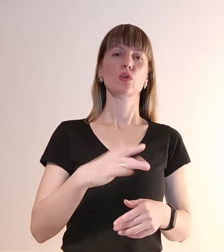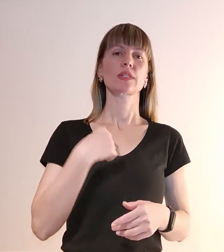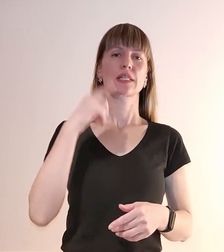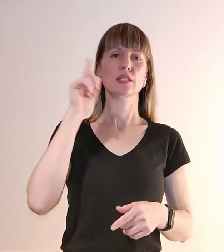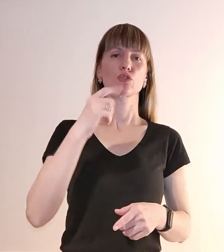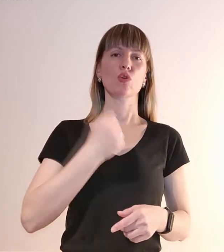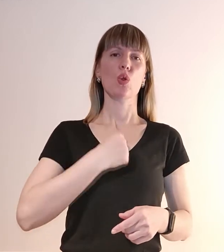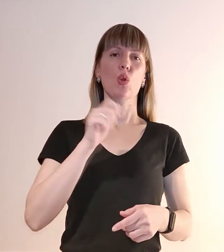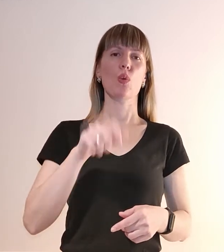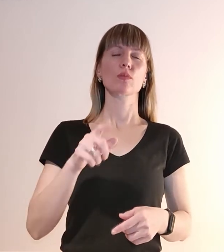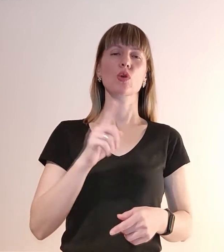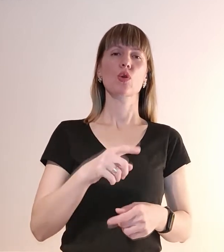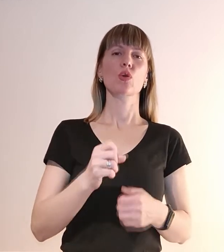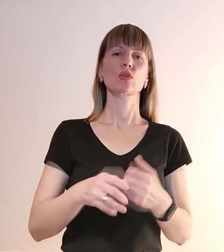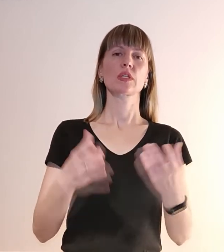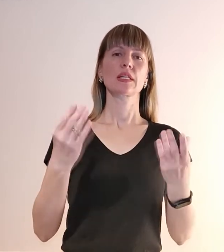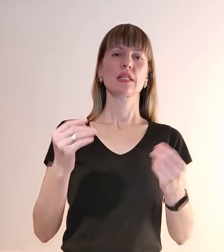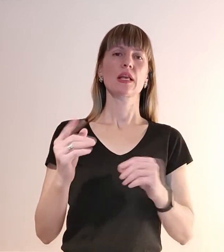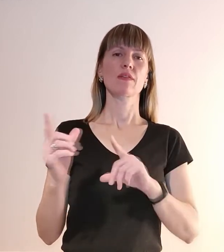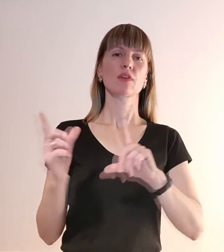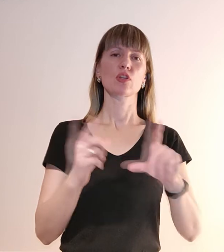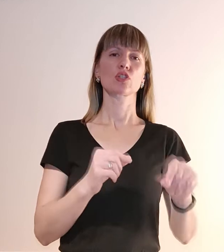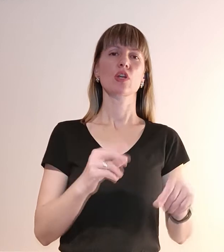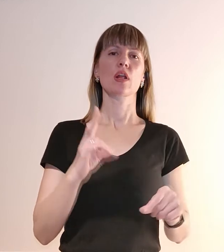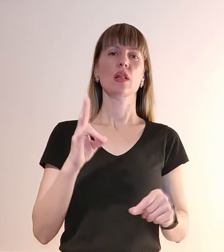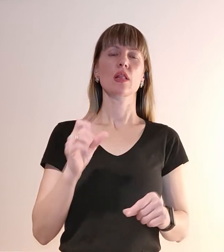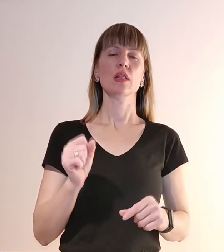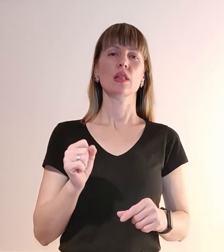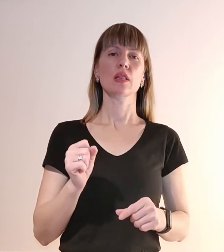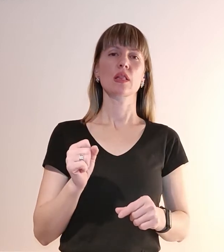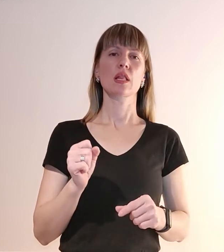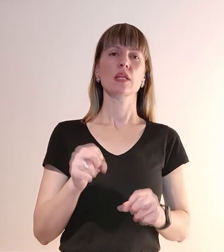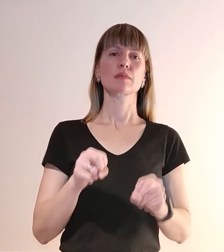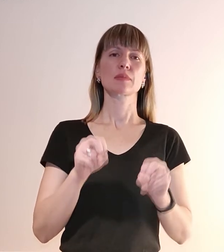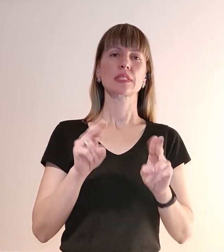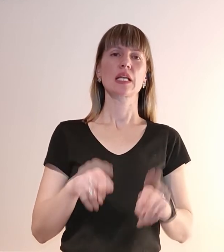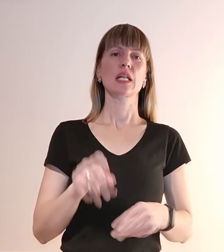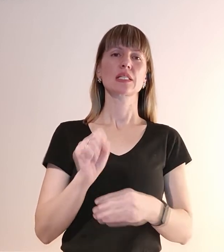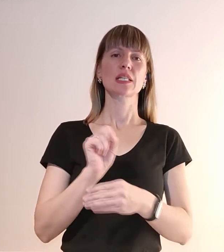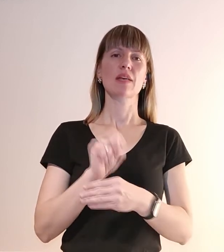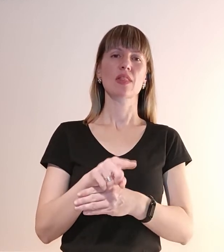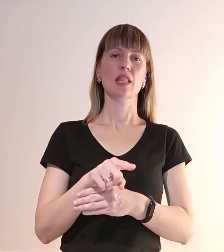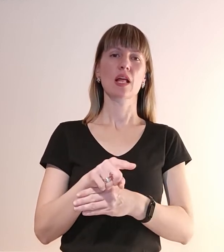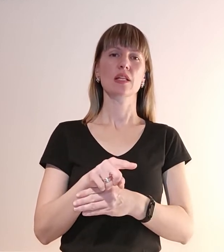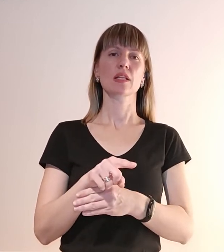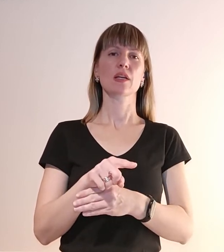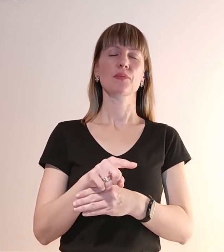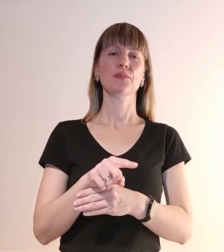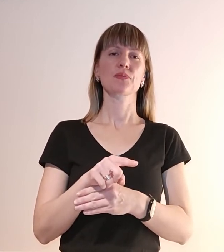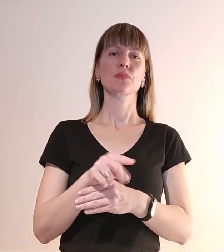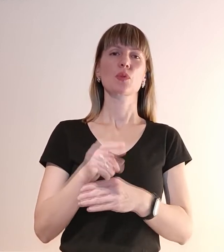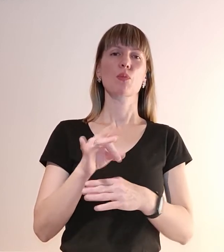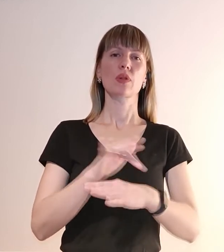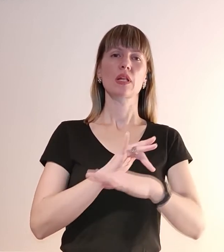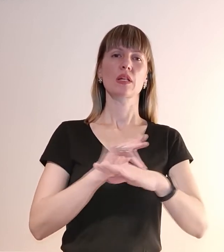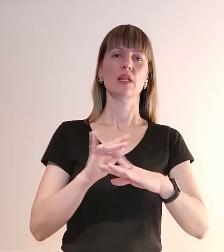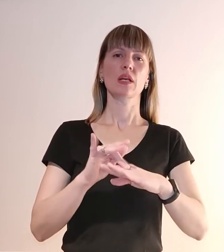хлопці кожного дня виїжджають на оперативні завдання по нейтралізації ДРГ, я